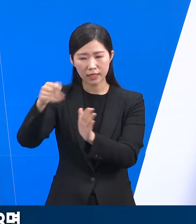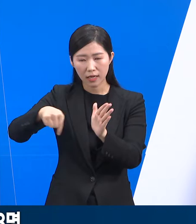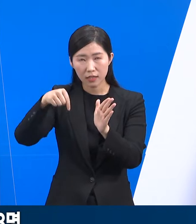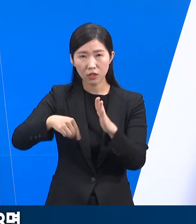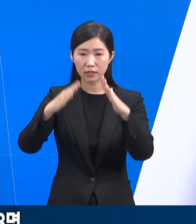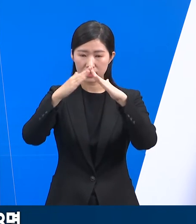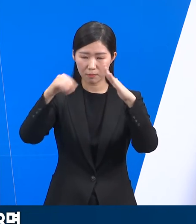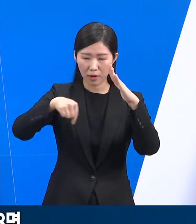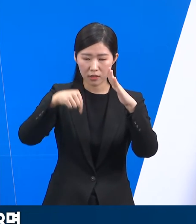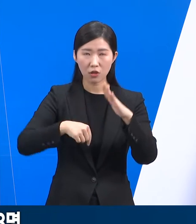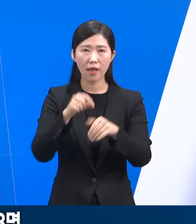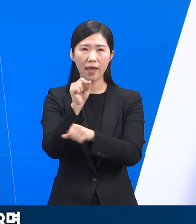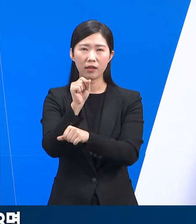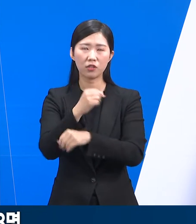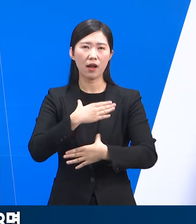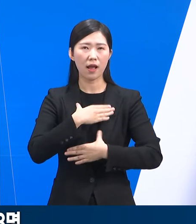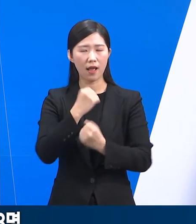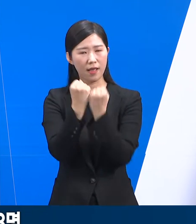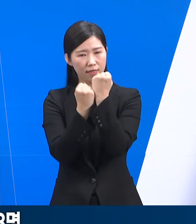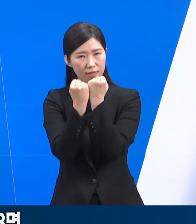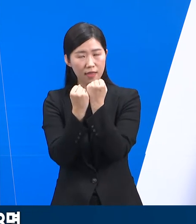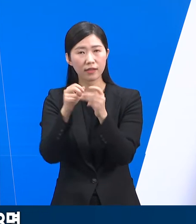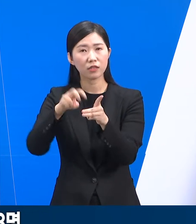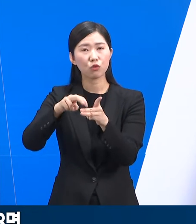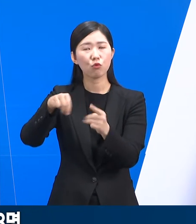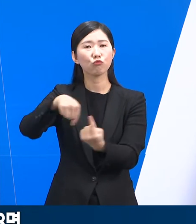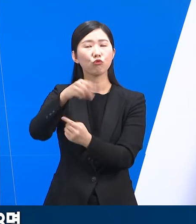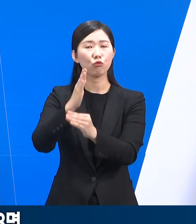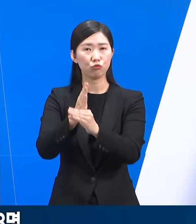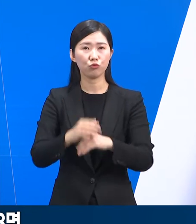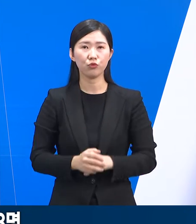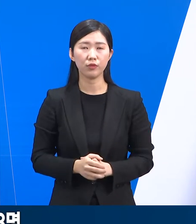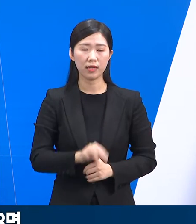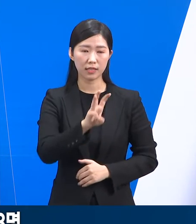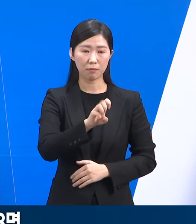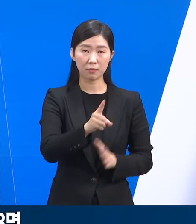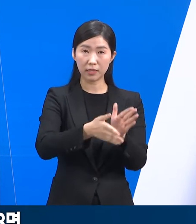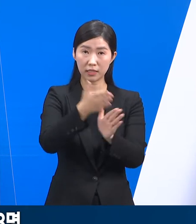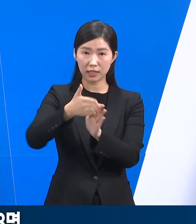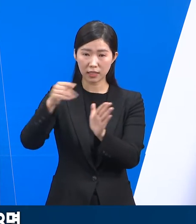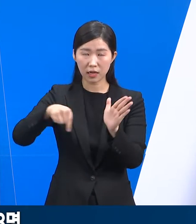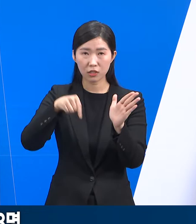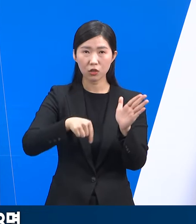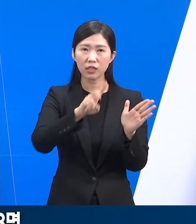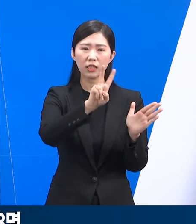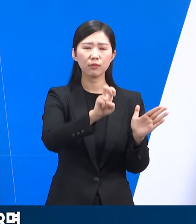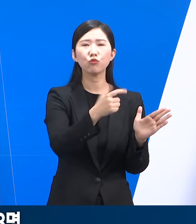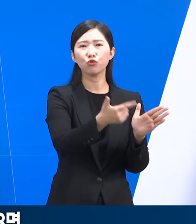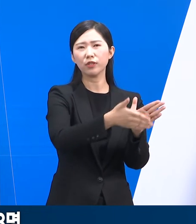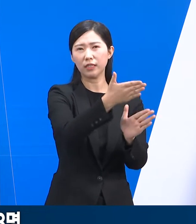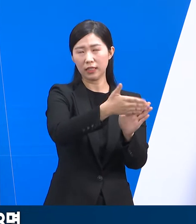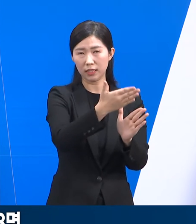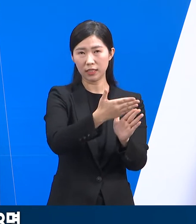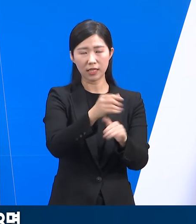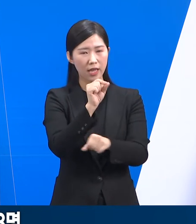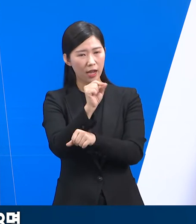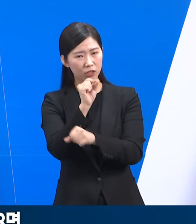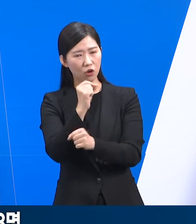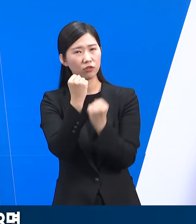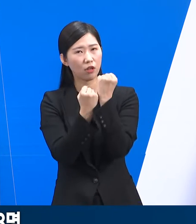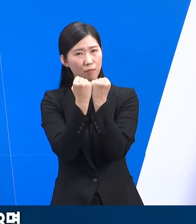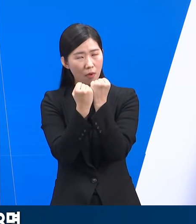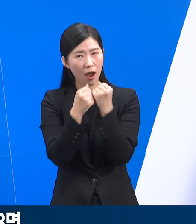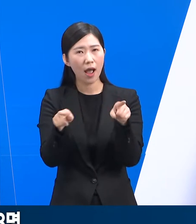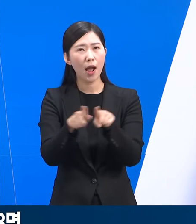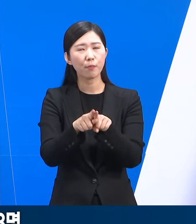재택치료 행정안내센터를 운영하고 있습니다. 현재 도내 31개 시군 중 26개 시군에서 재택치료 행정안내센터를